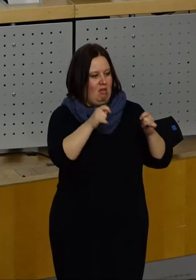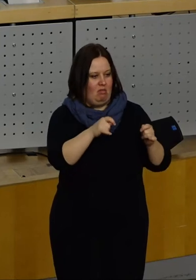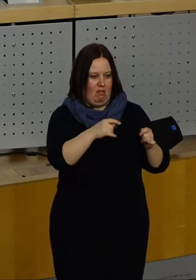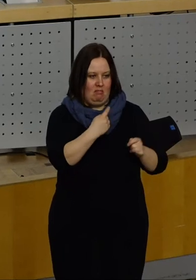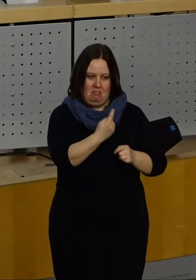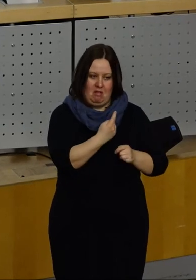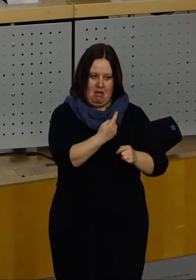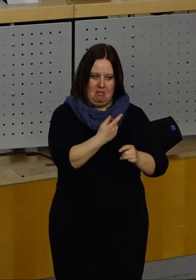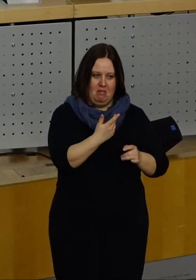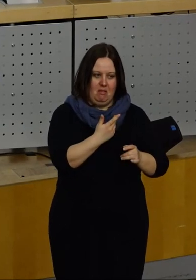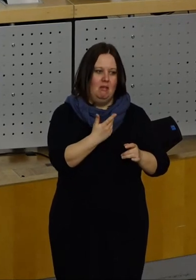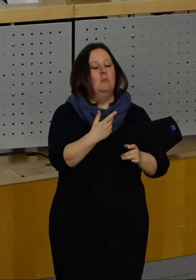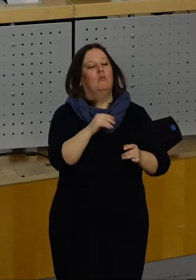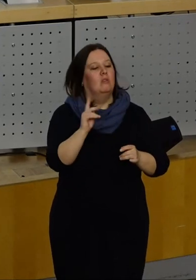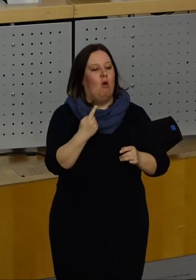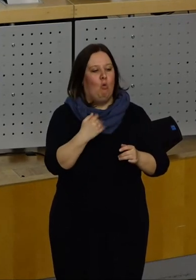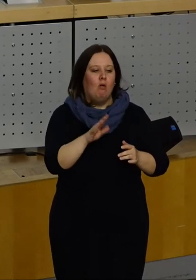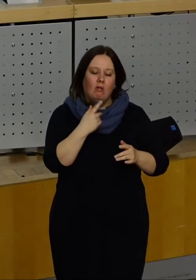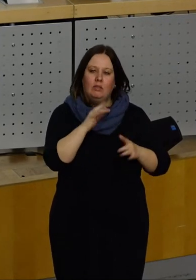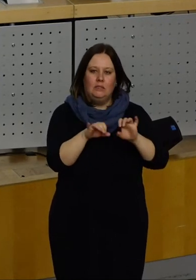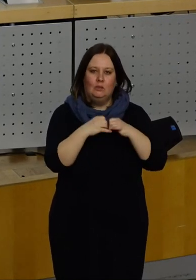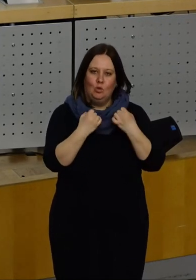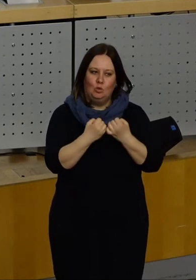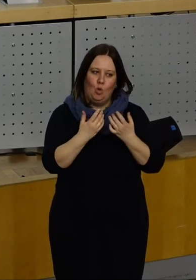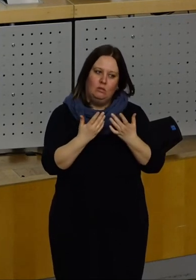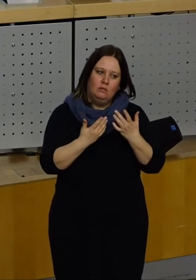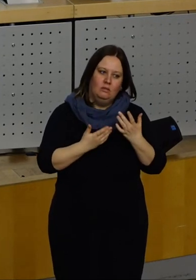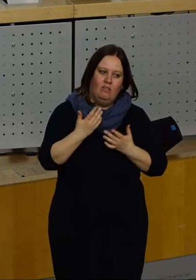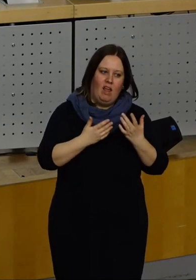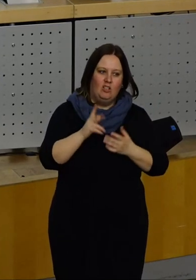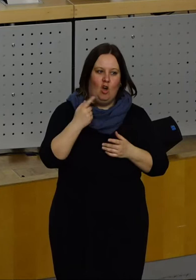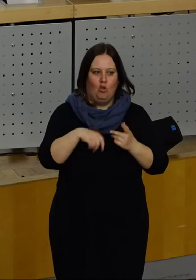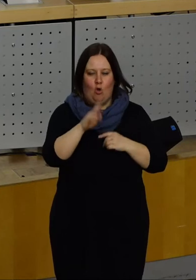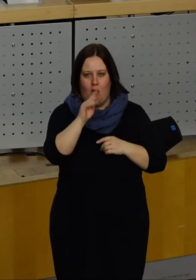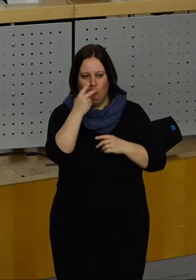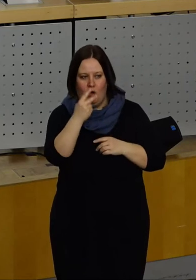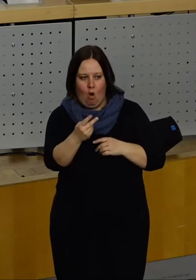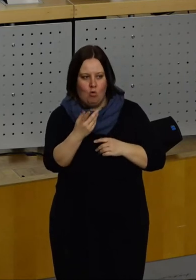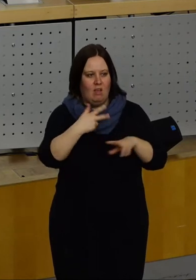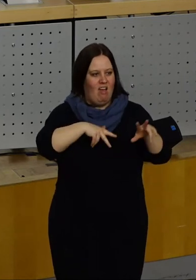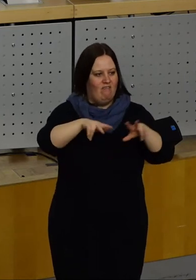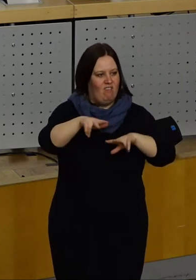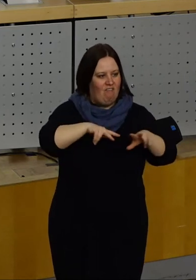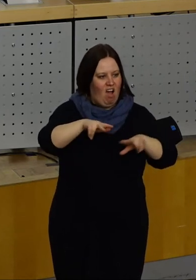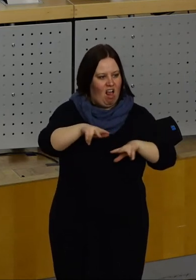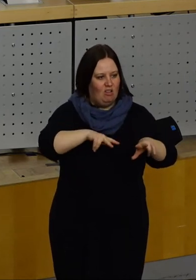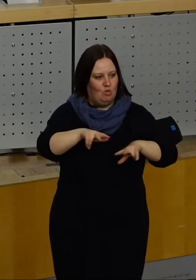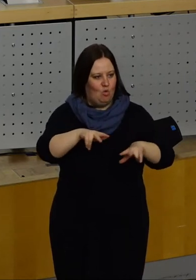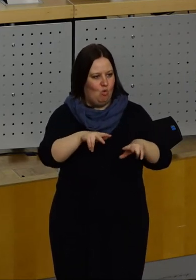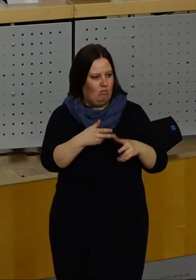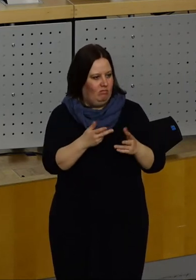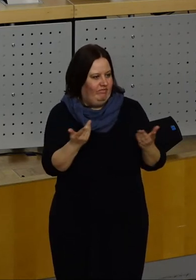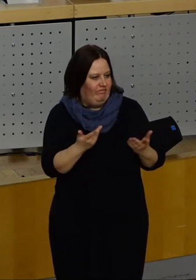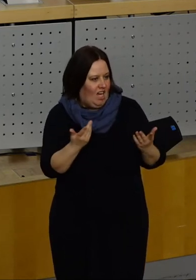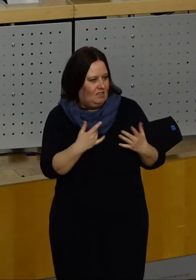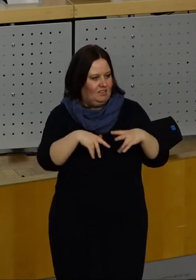geben eigentlich Veranlassung, doch mal ein bisschen tiefer reinzugucken, was denn eigentlich Verwaltung ist,